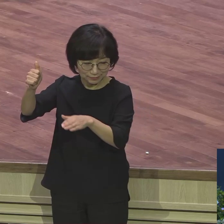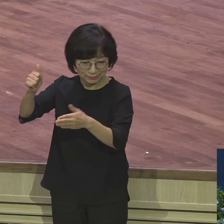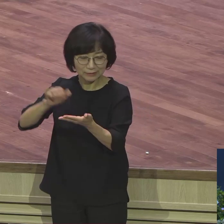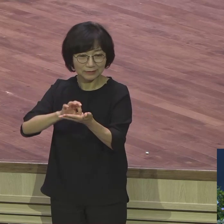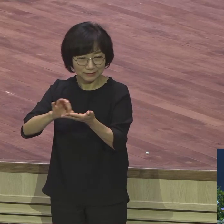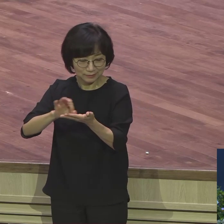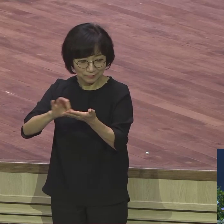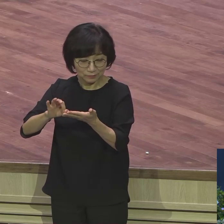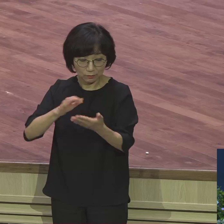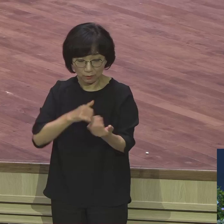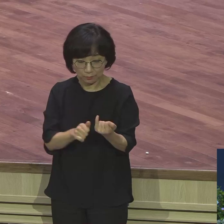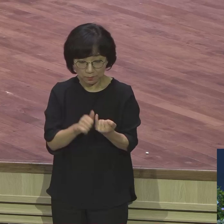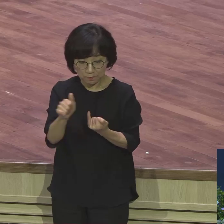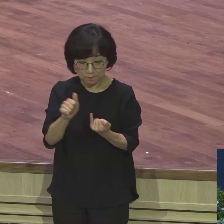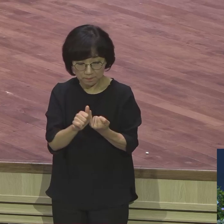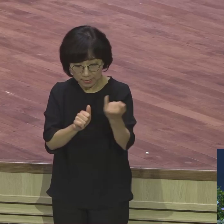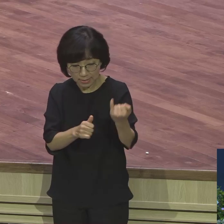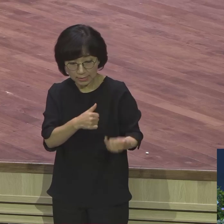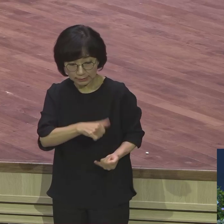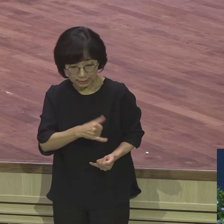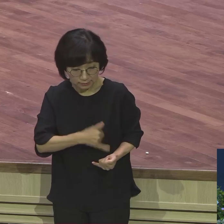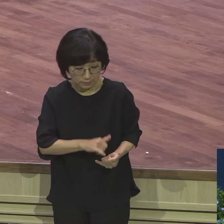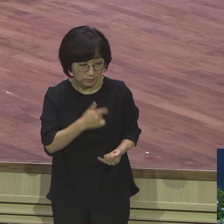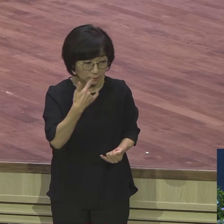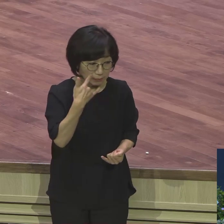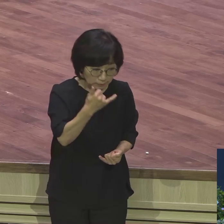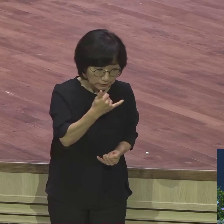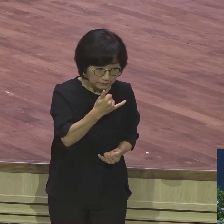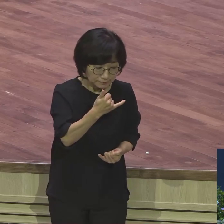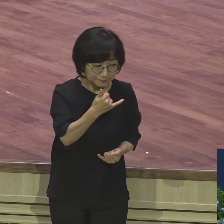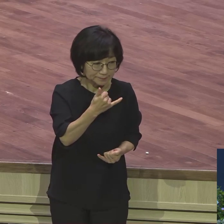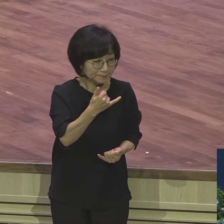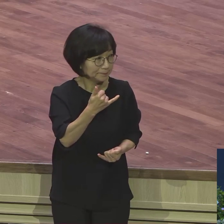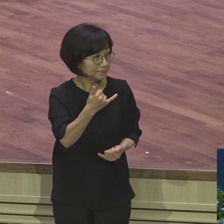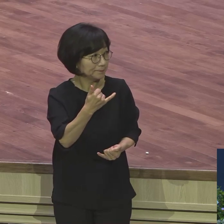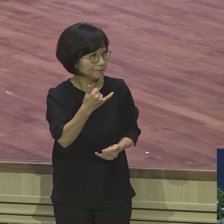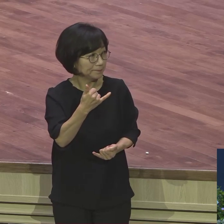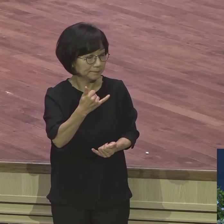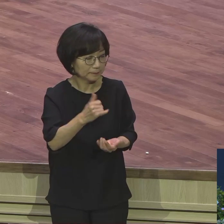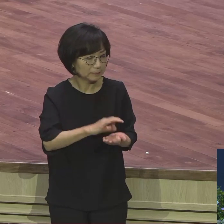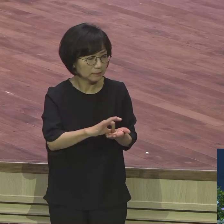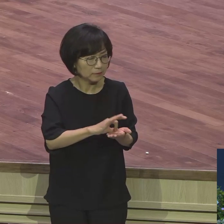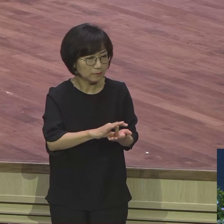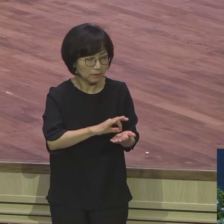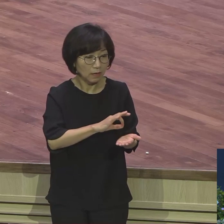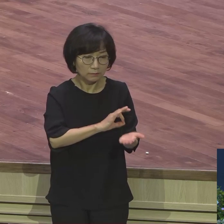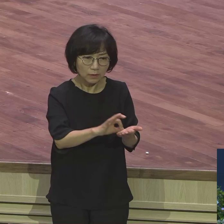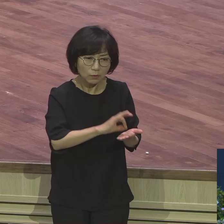우리 아내 우리 자녀 우리 부모님을 하나님이 서시구나 그 소리 들어야 돼요